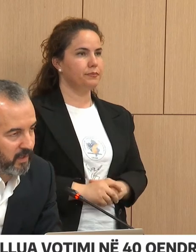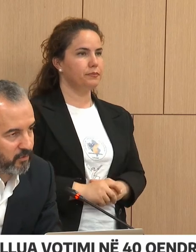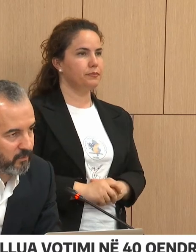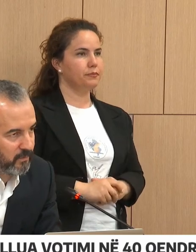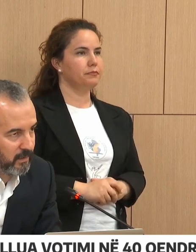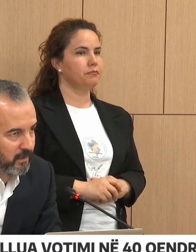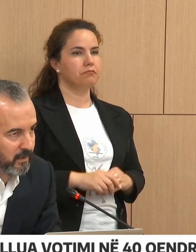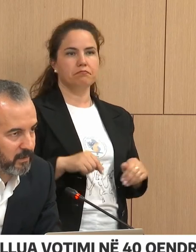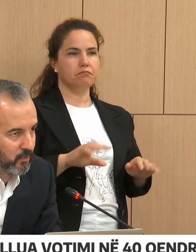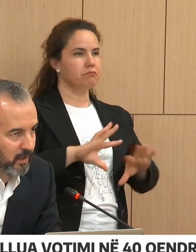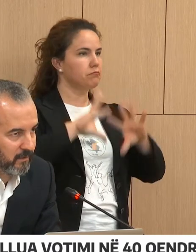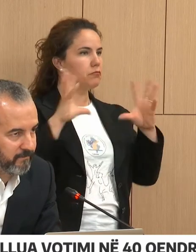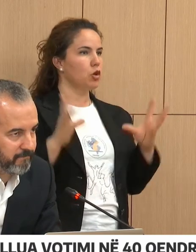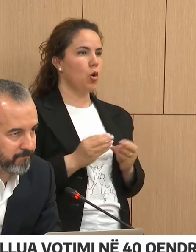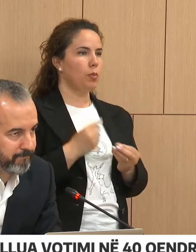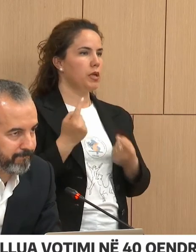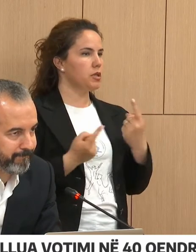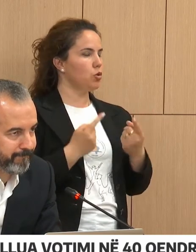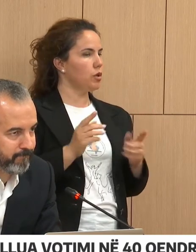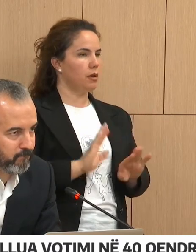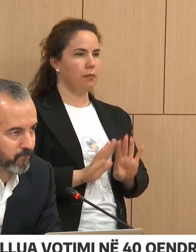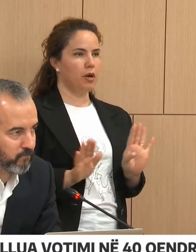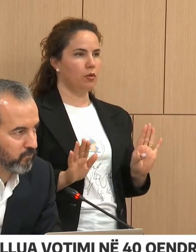Kjo është paka shumë situata.